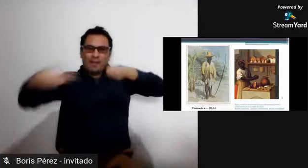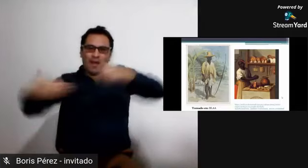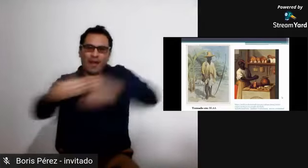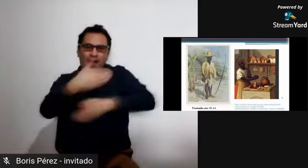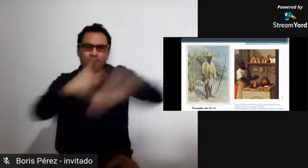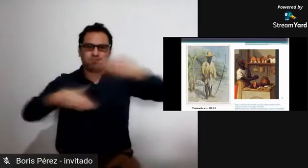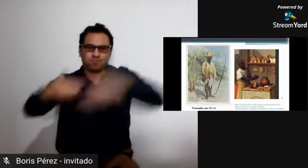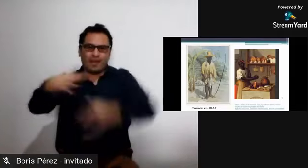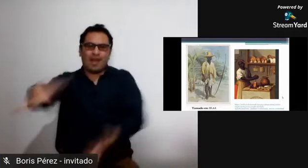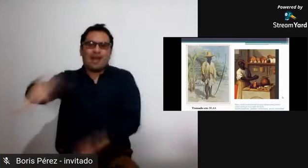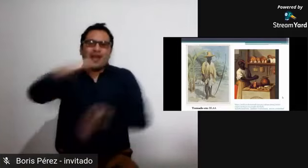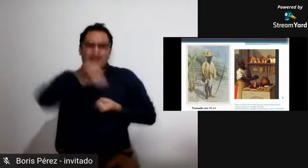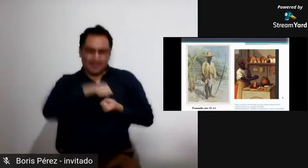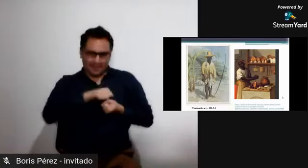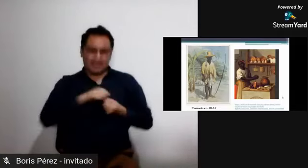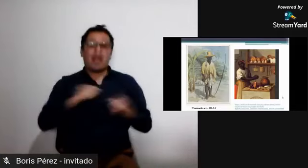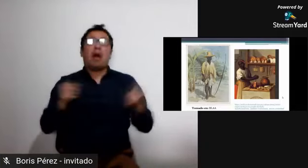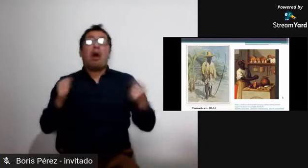pesca